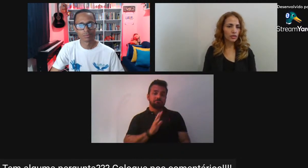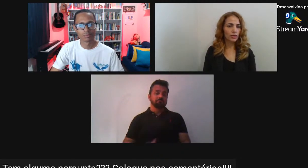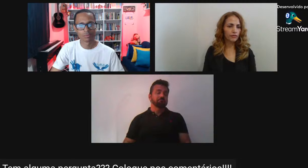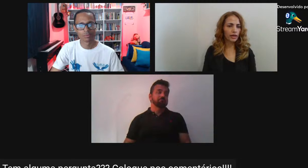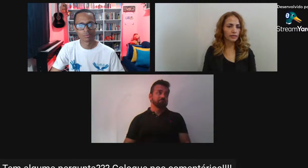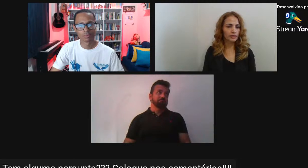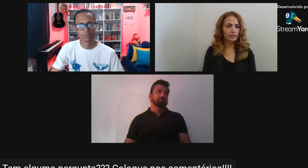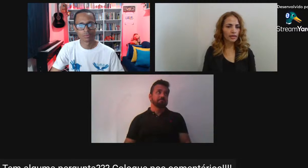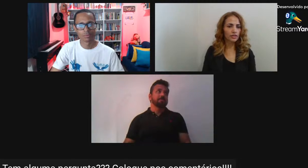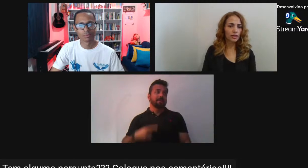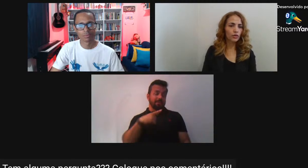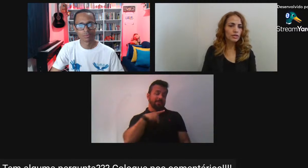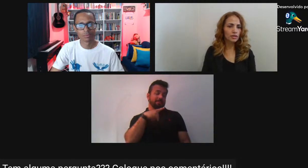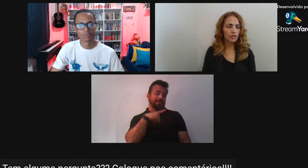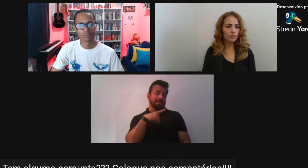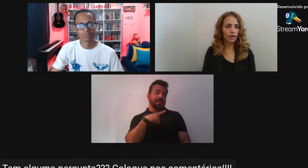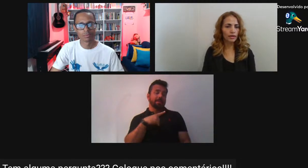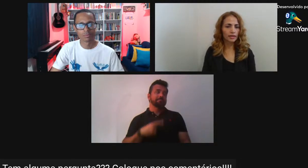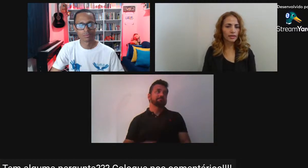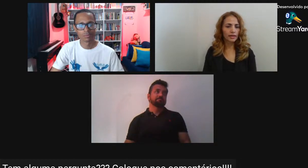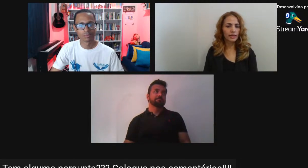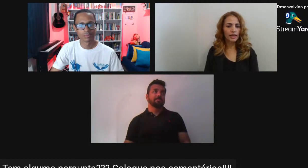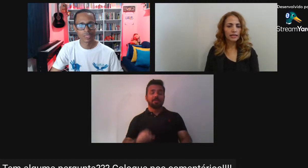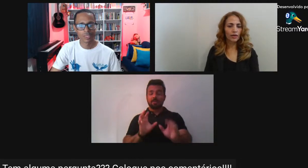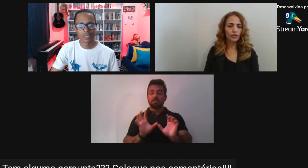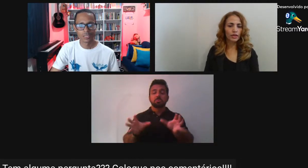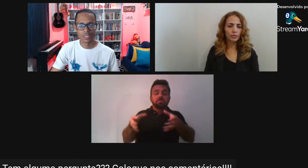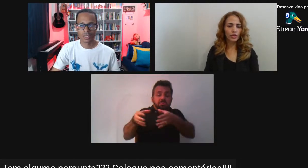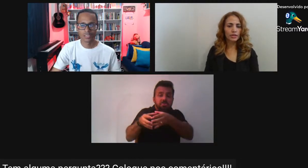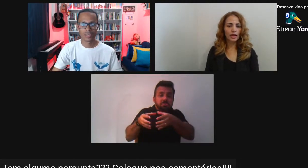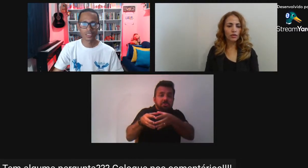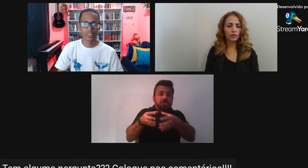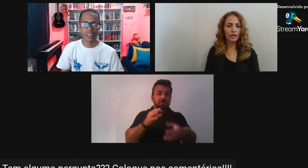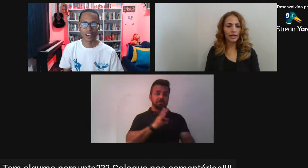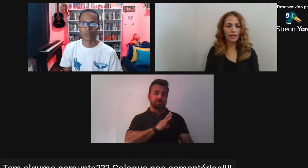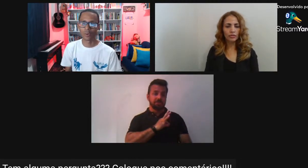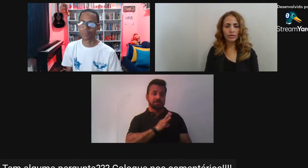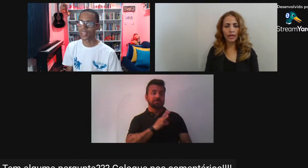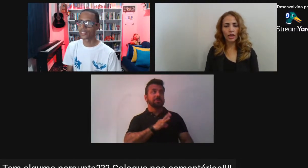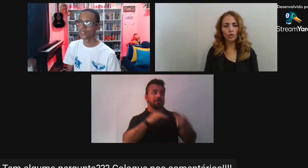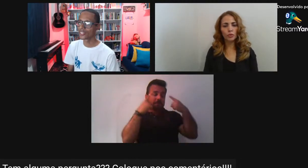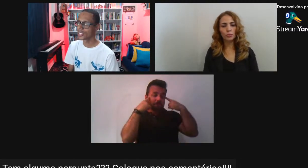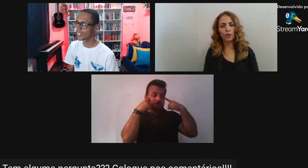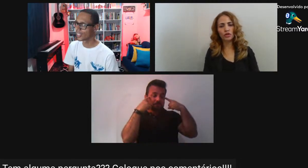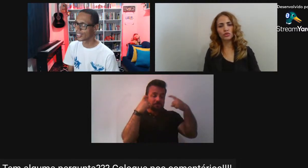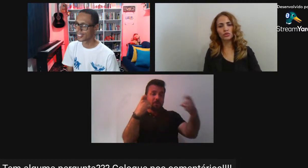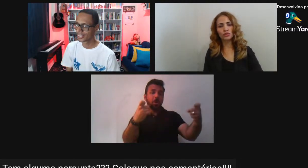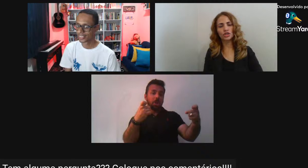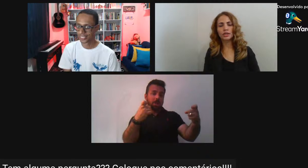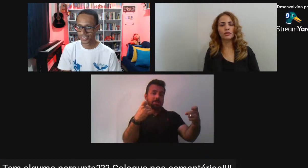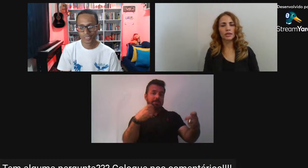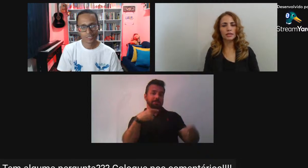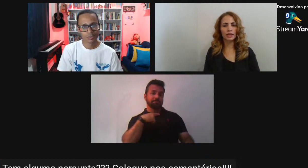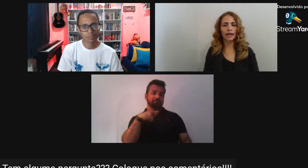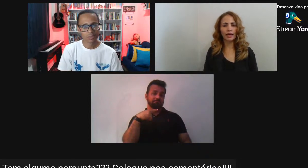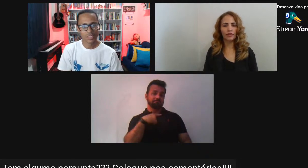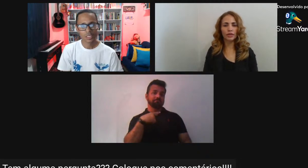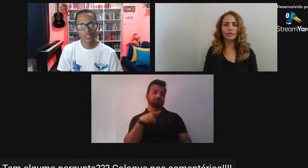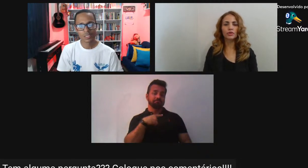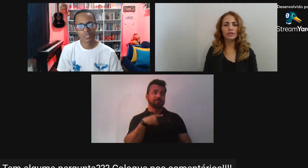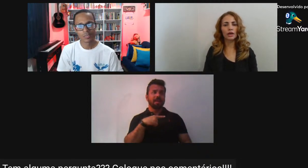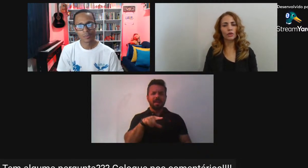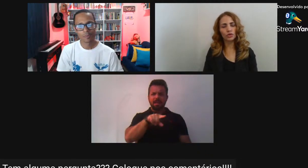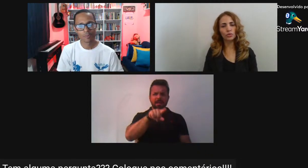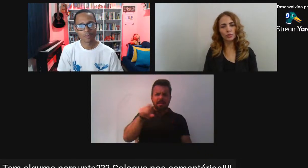Elas já estão qualificadas Elas já têm condição de atuar Então a violência policial Ela não tem nenhum propósito De segurança A